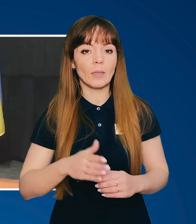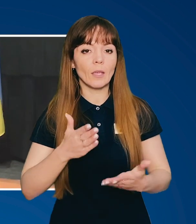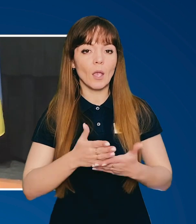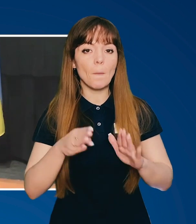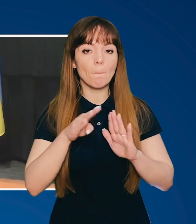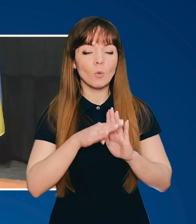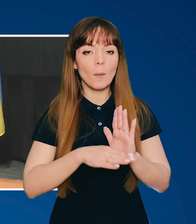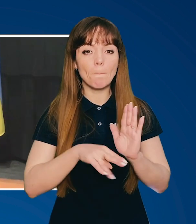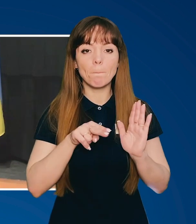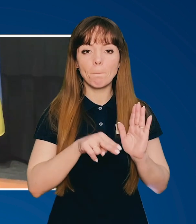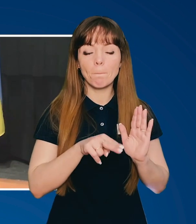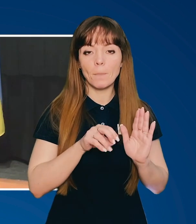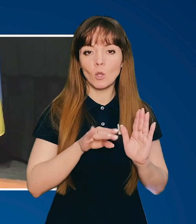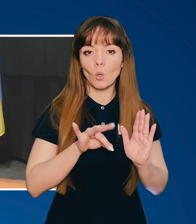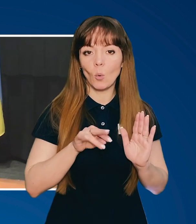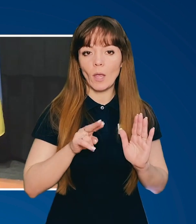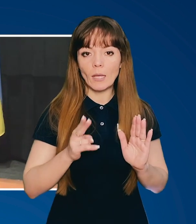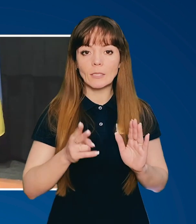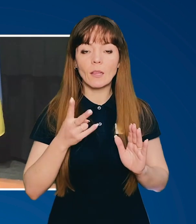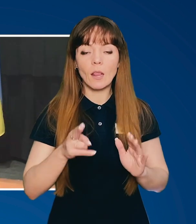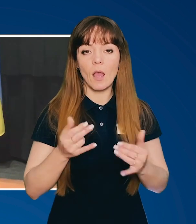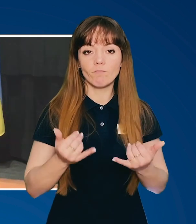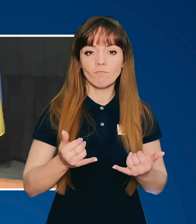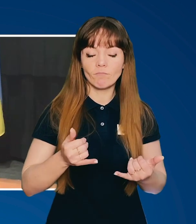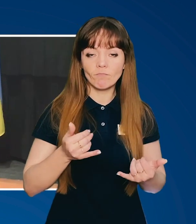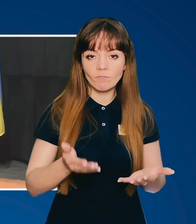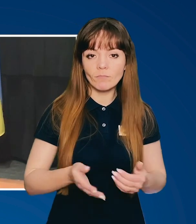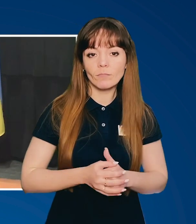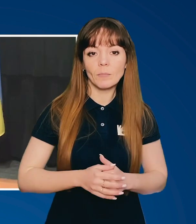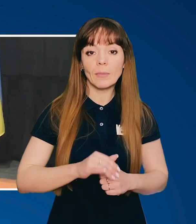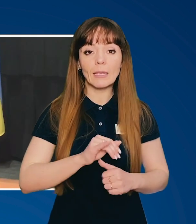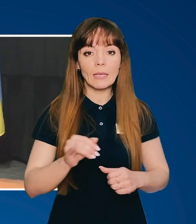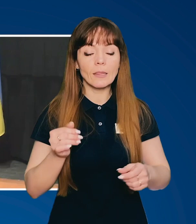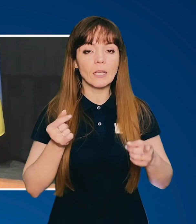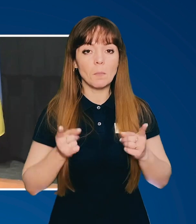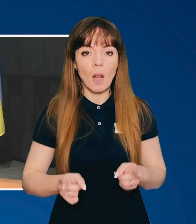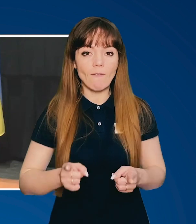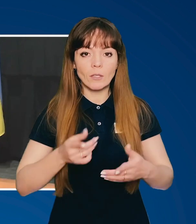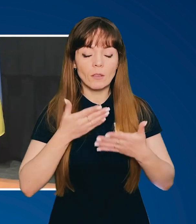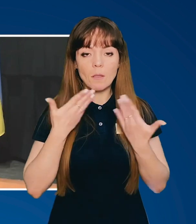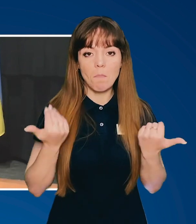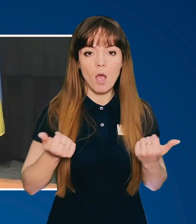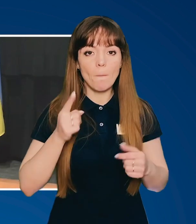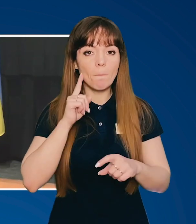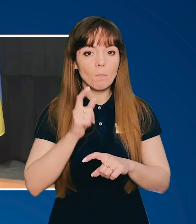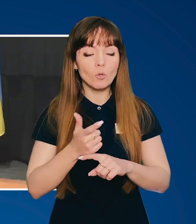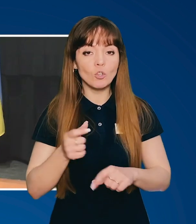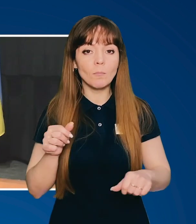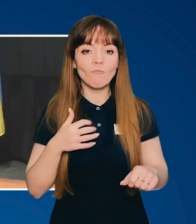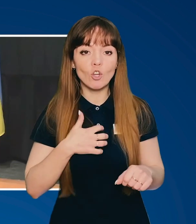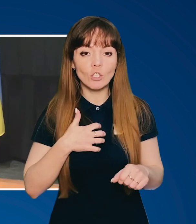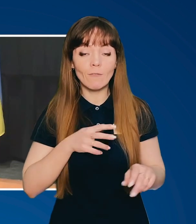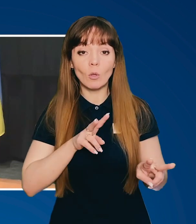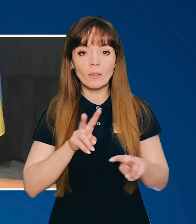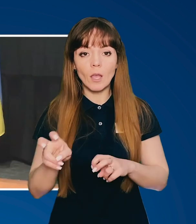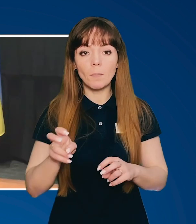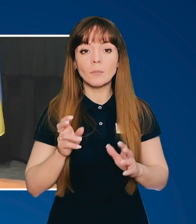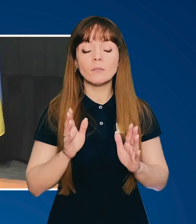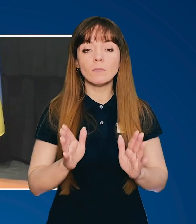програма «Петро Яцик», вона спеціальна для дослідження України. І, насправді, немає більш важливої теми зараз, ніж